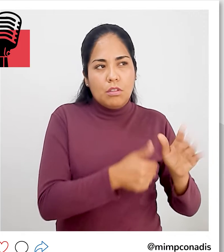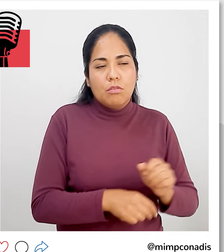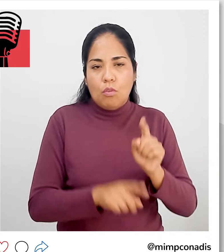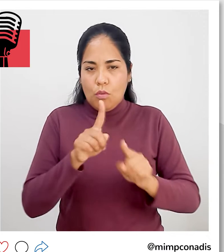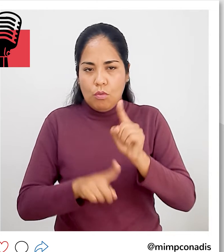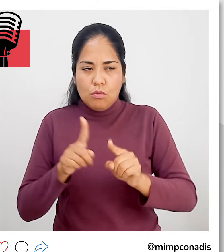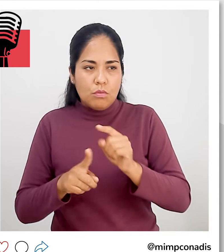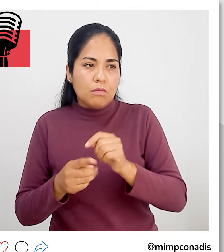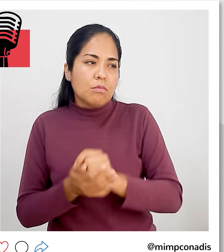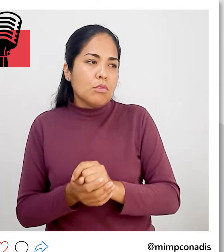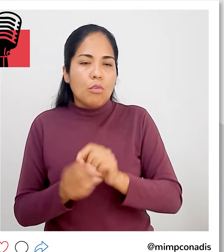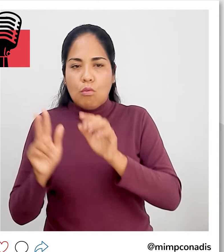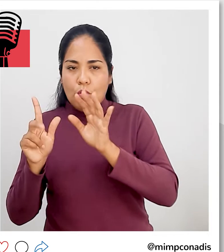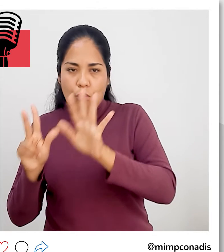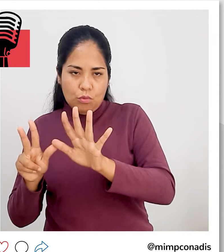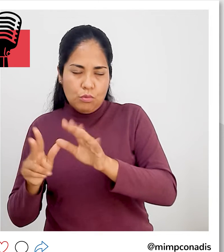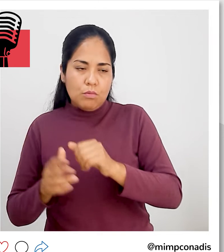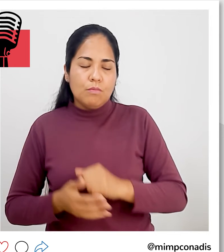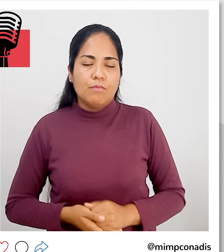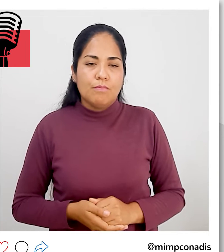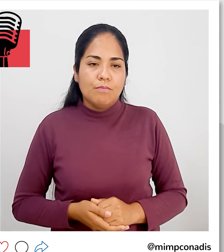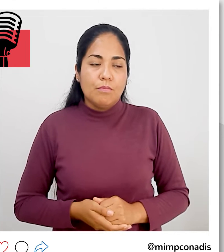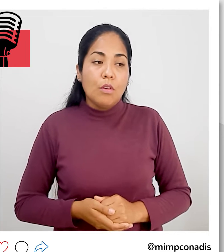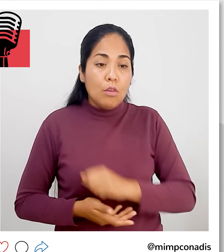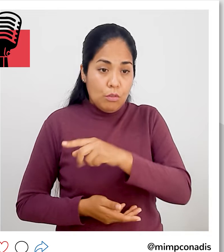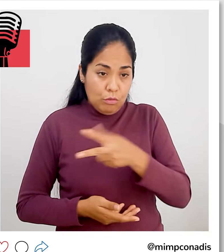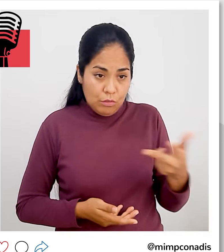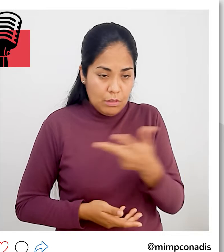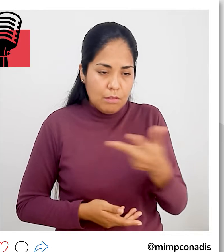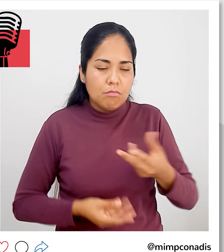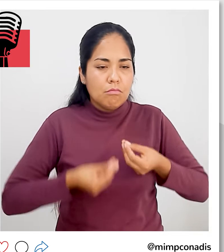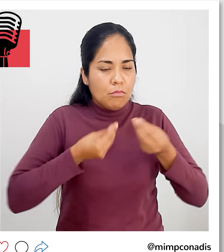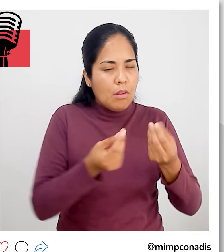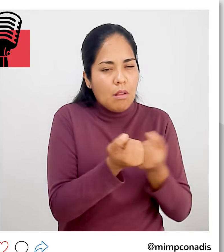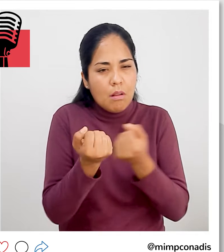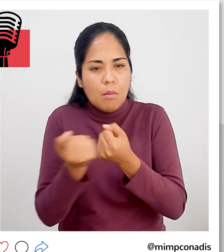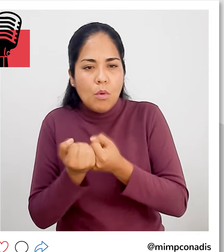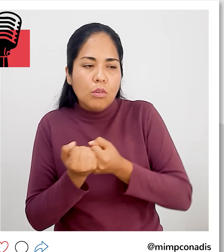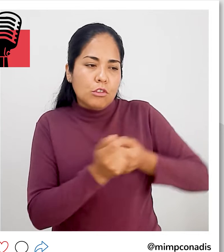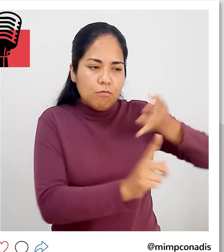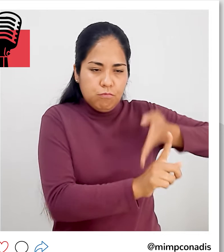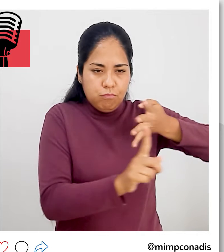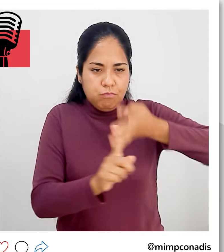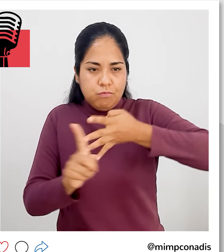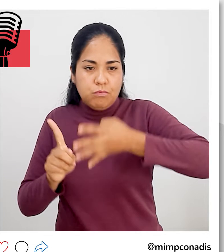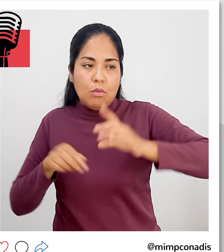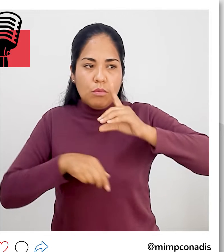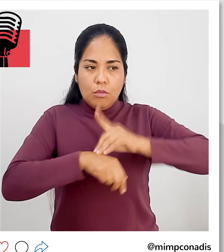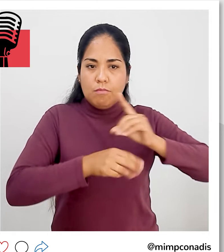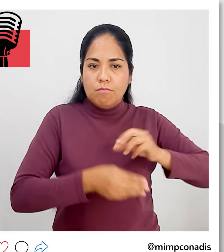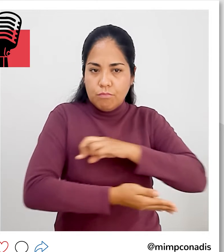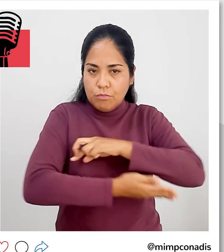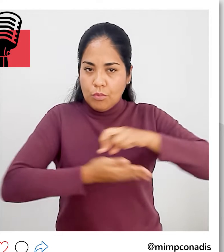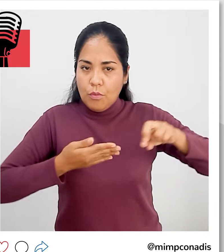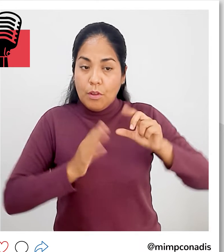8 y 11 años de edad respectivamente recibieron el apoyo por parte de Conadis para ser evaluados por un profesional